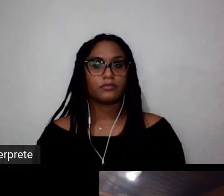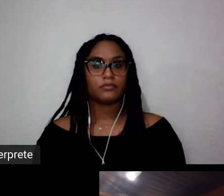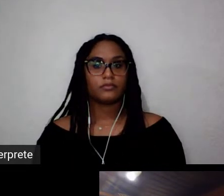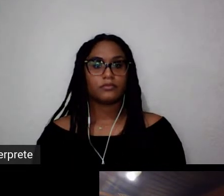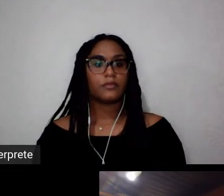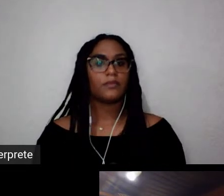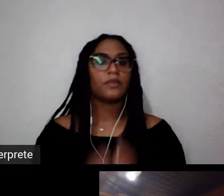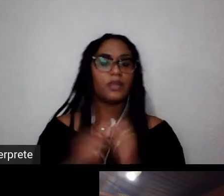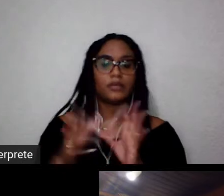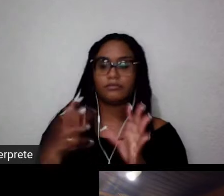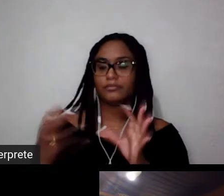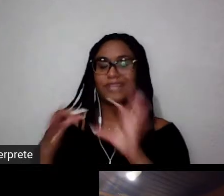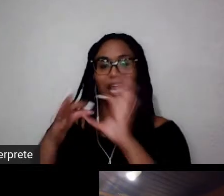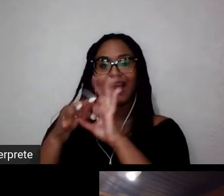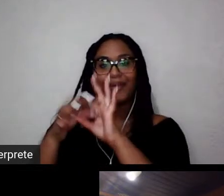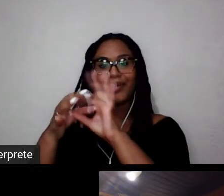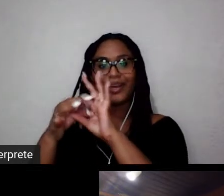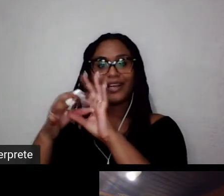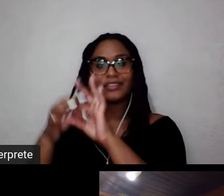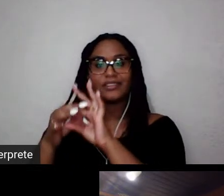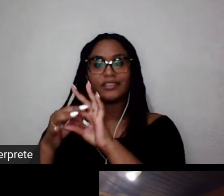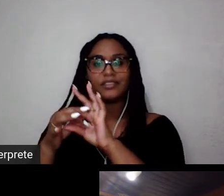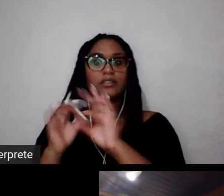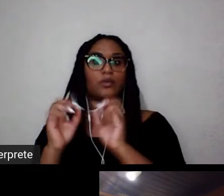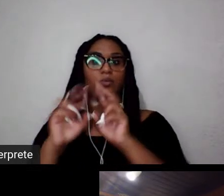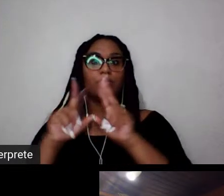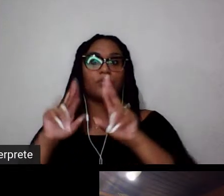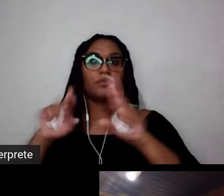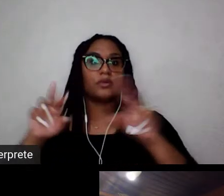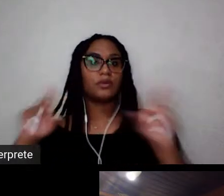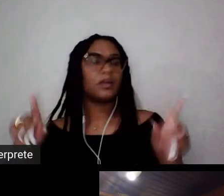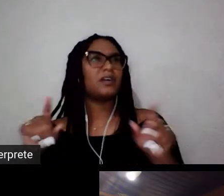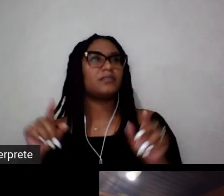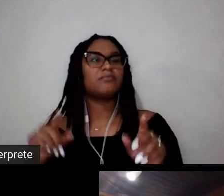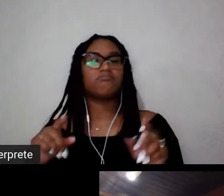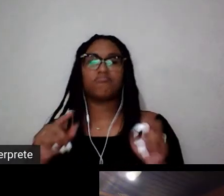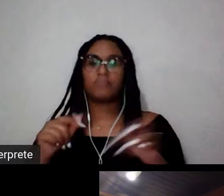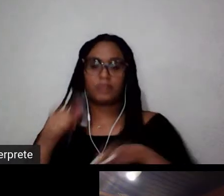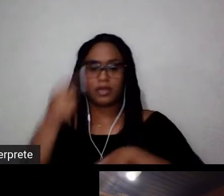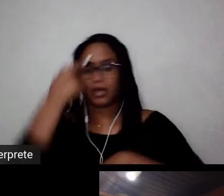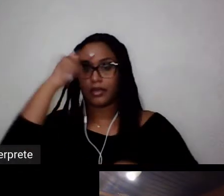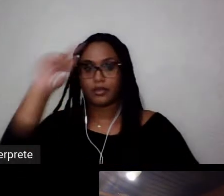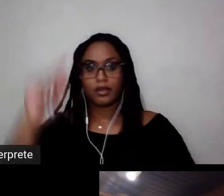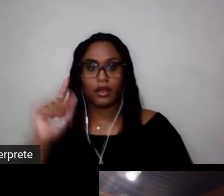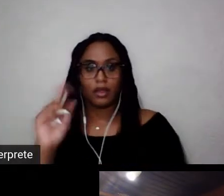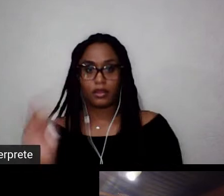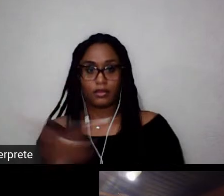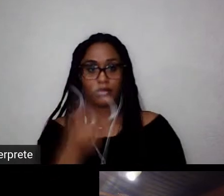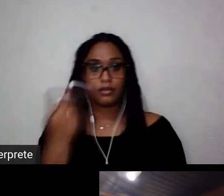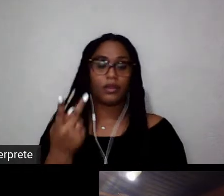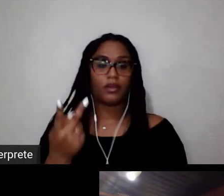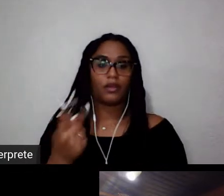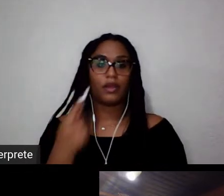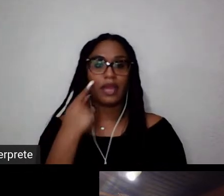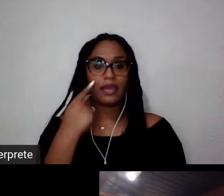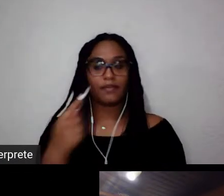está relacionado diretamente com aquilo que está acontecendo naquele momento histórico. E o atleta,